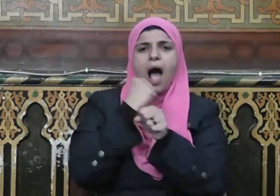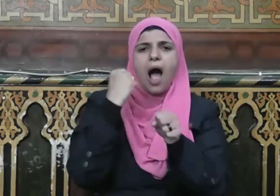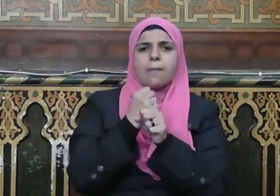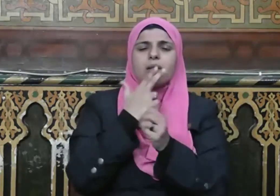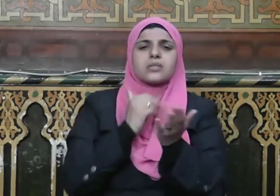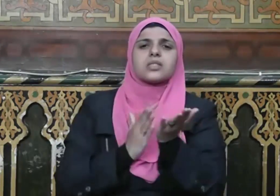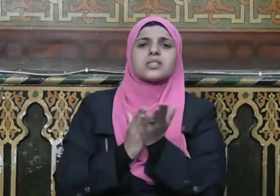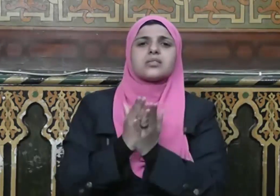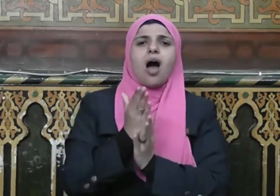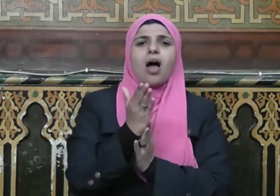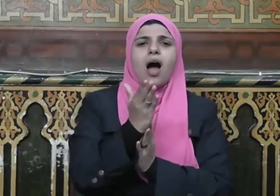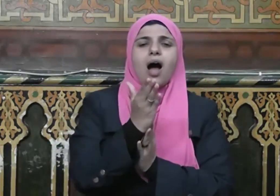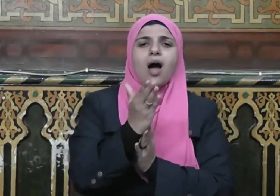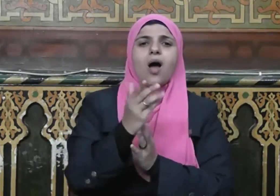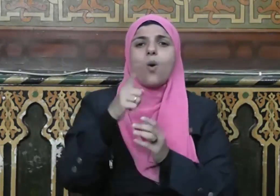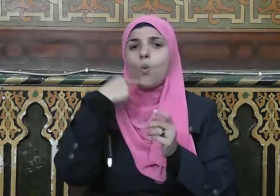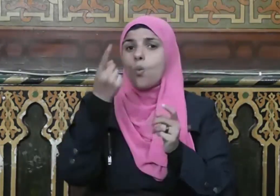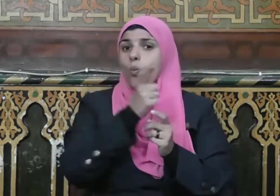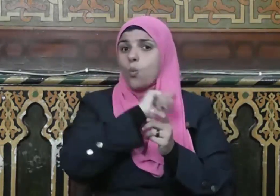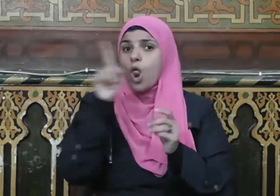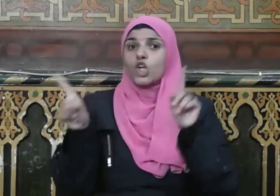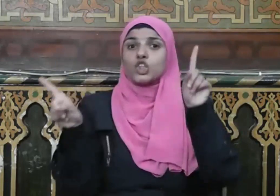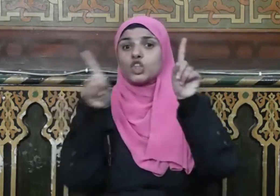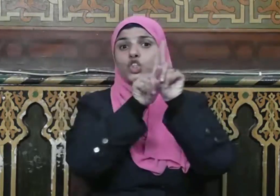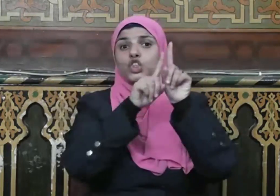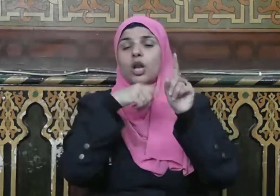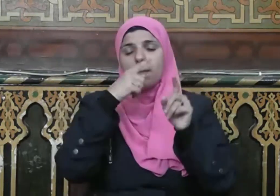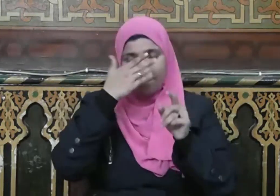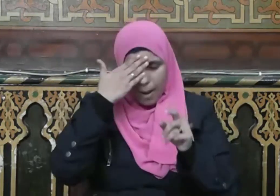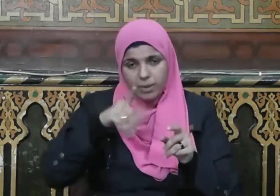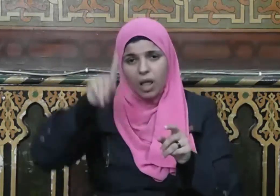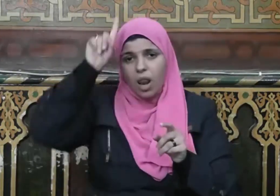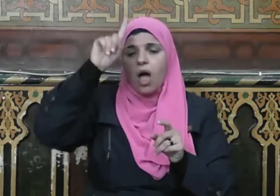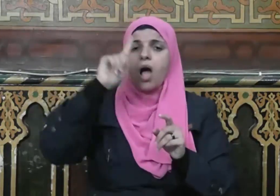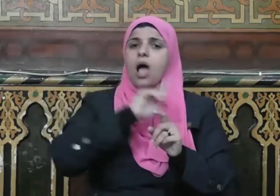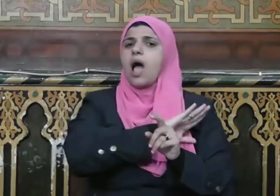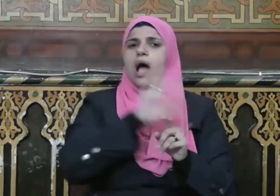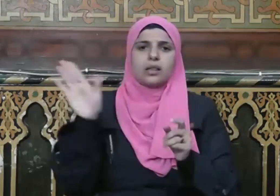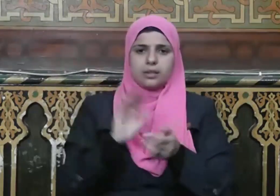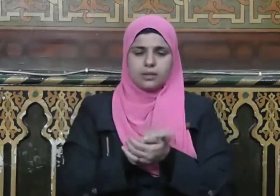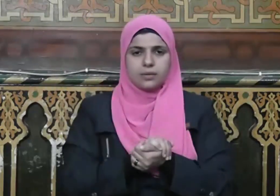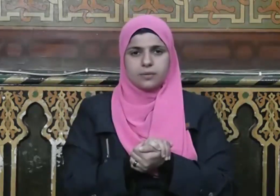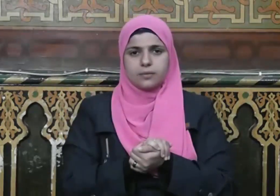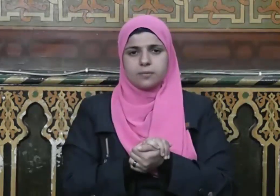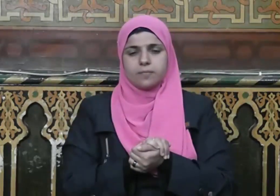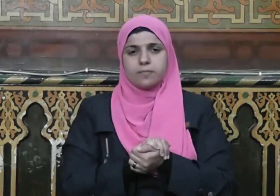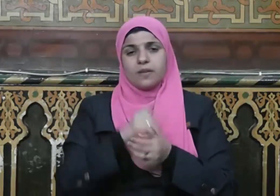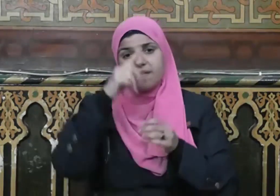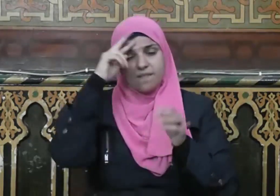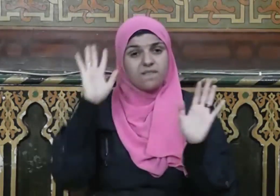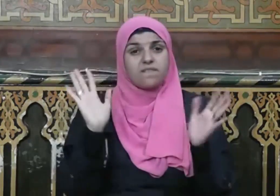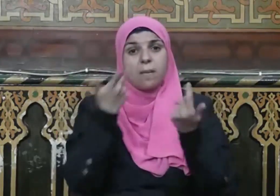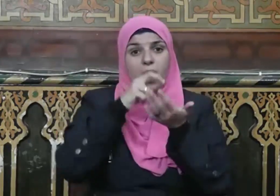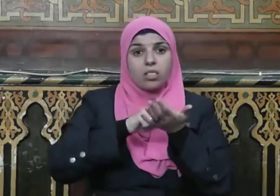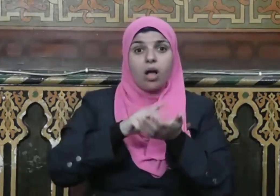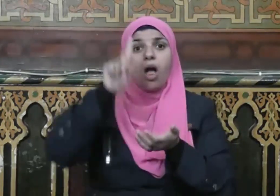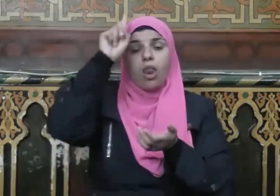صالحا ولا يشرك بعبادة ربه أحدا فمن اتقى الله عز وجل